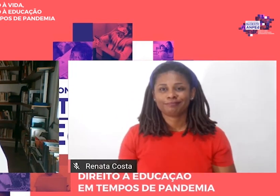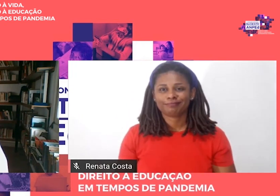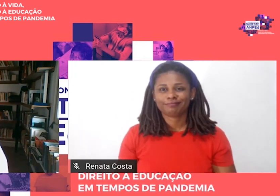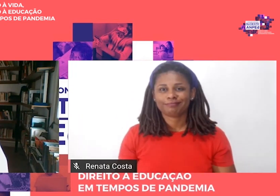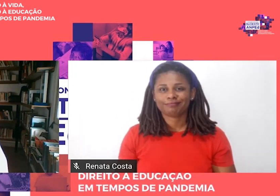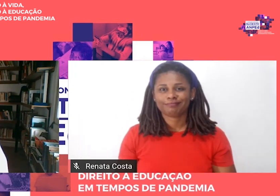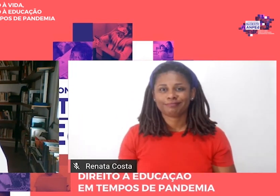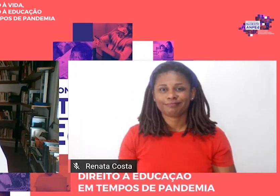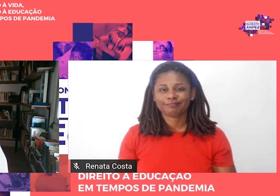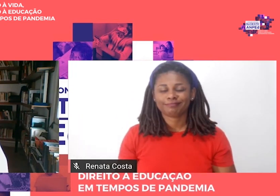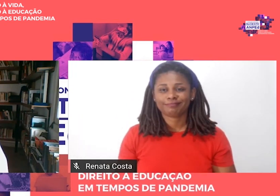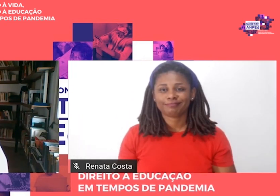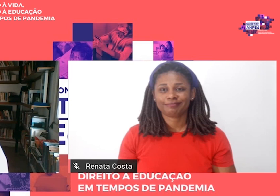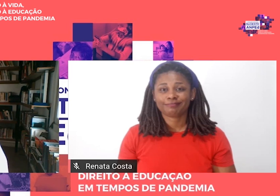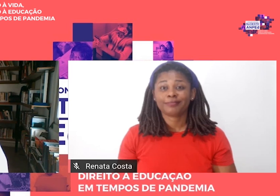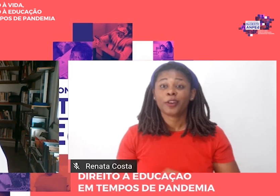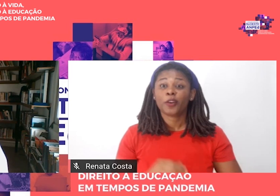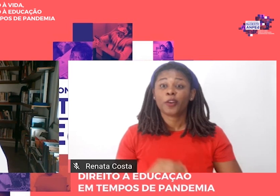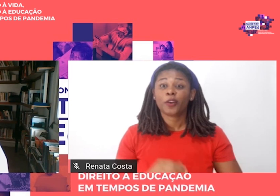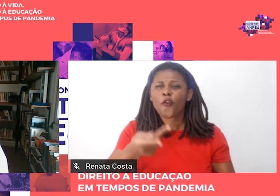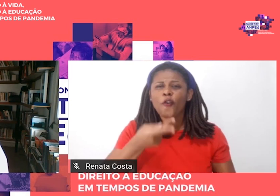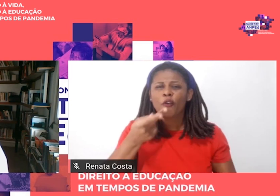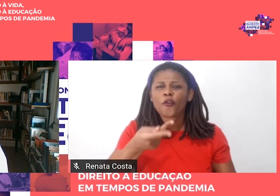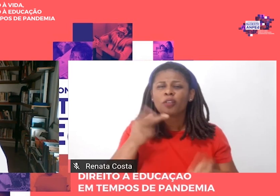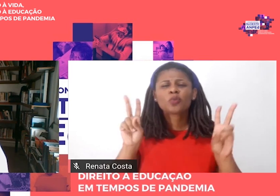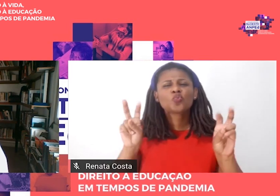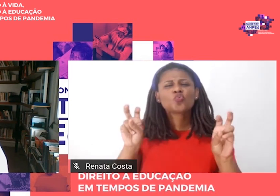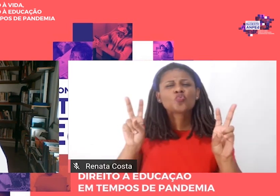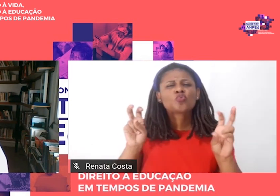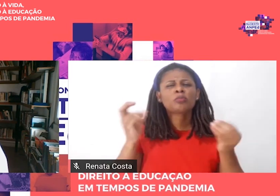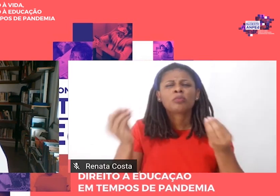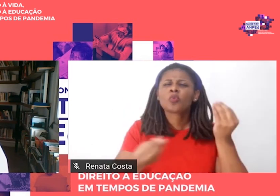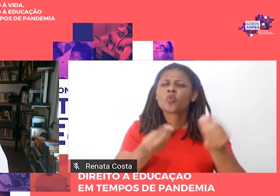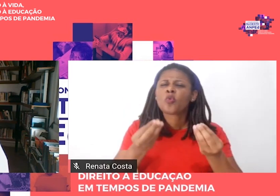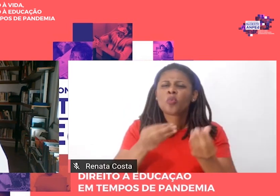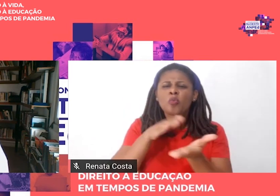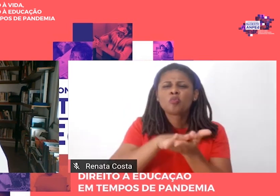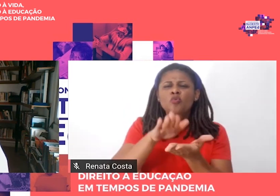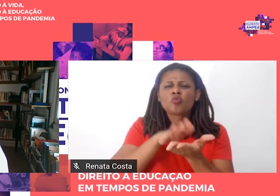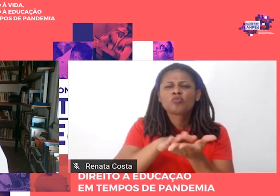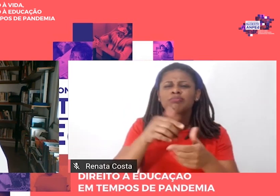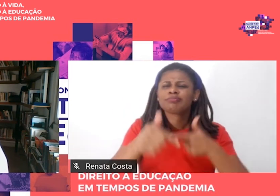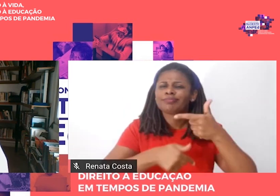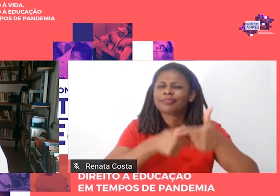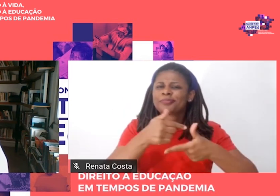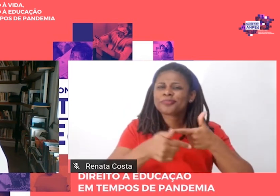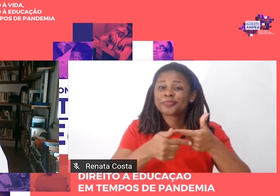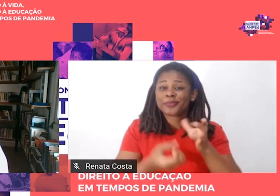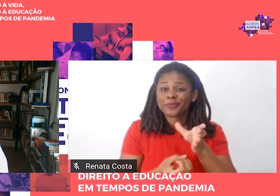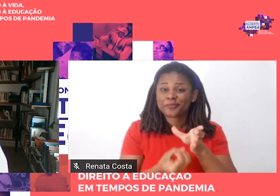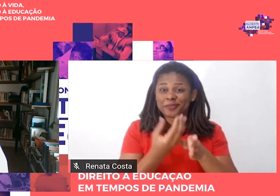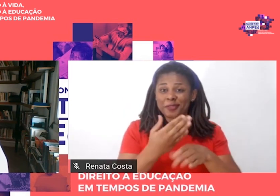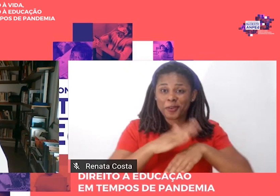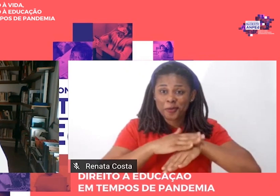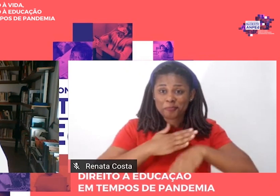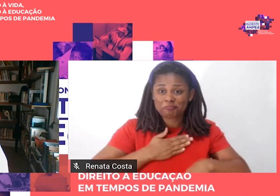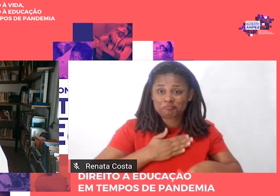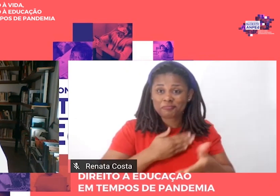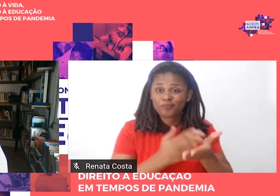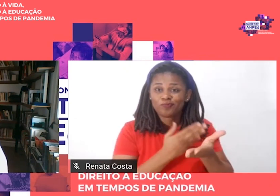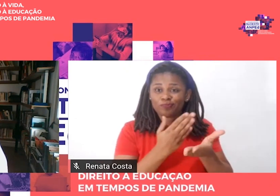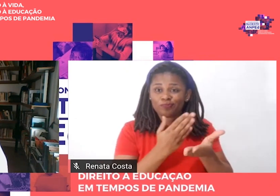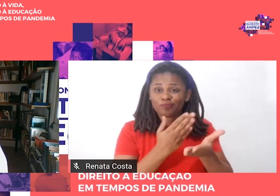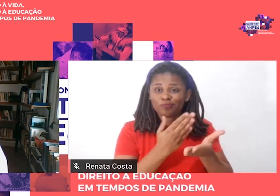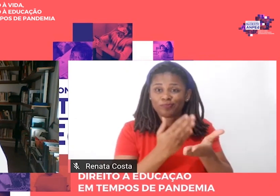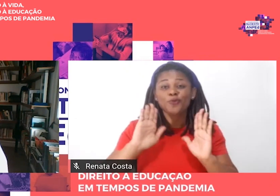eu vou me referir à condição da produção do trabalho que deu origem ao livro, né, trata-se de algo que já comentei eventualmente,